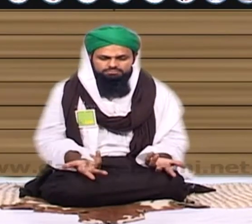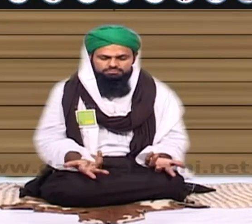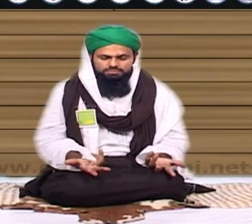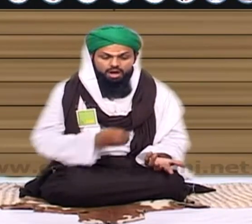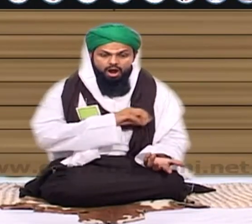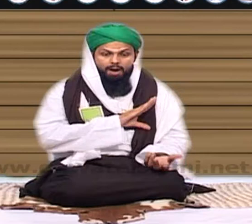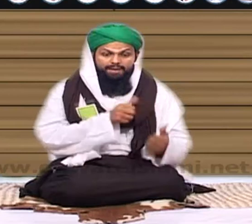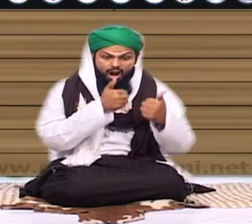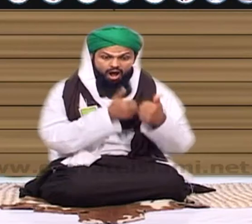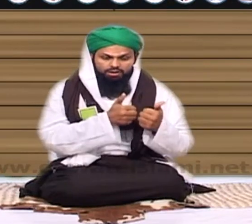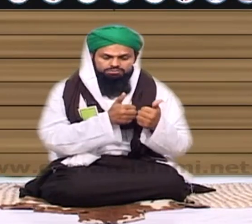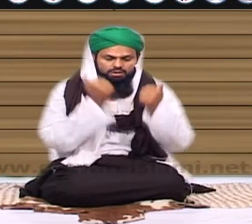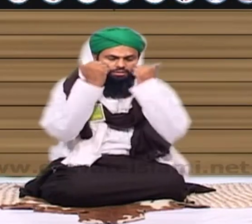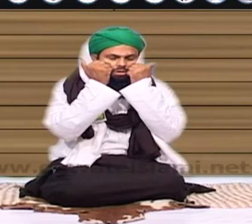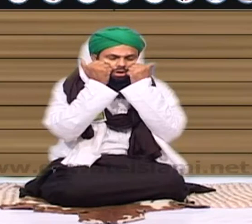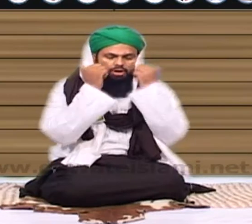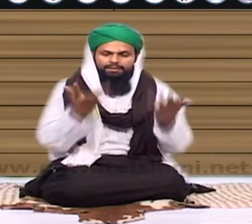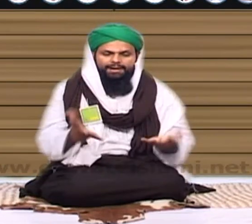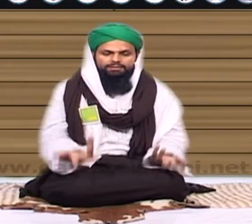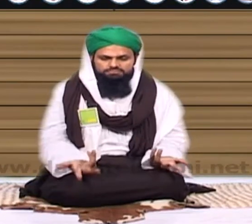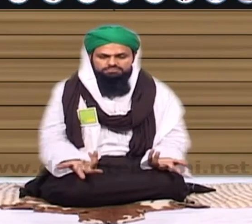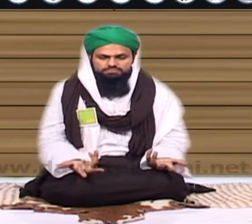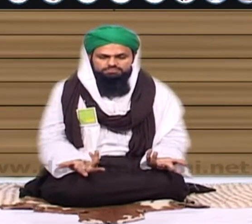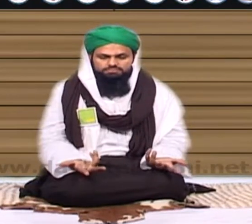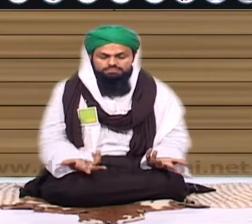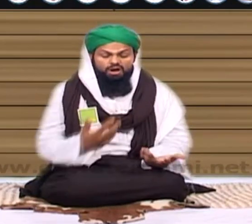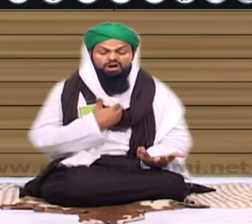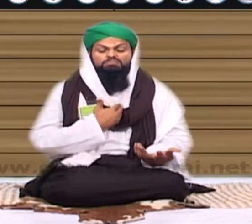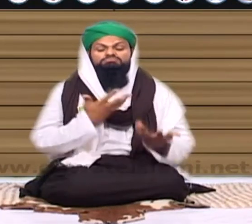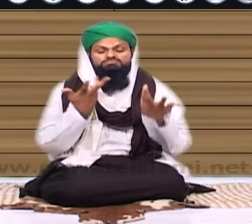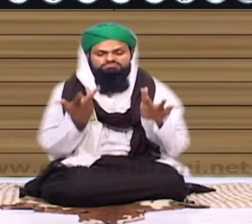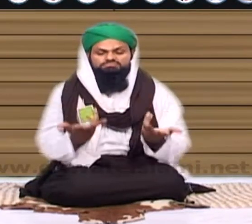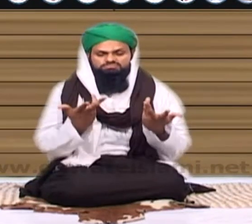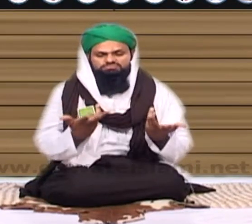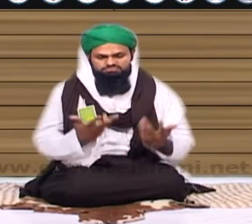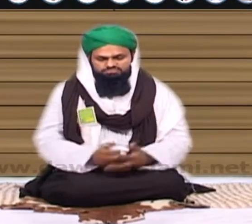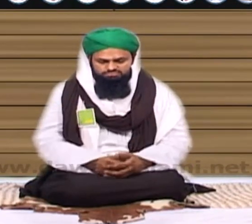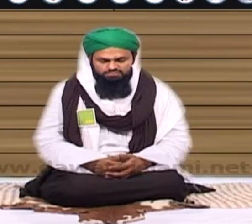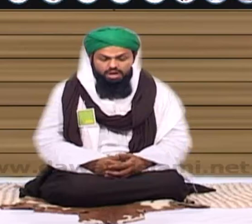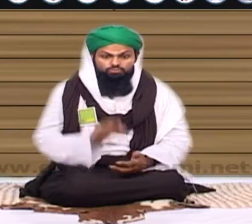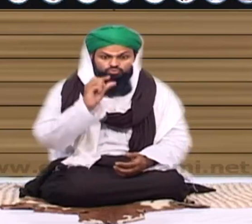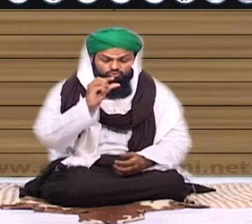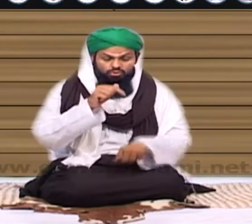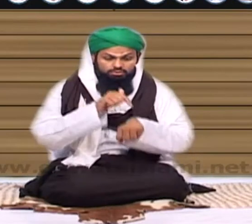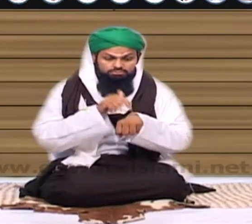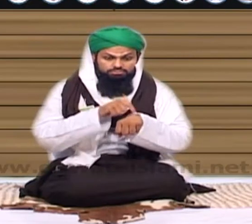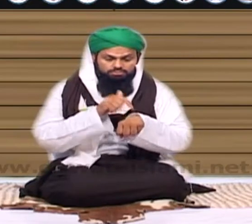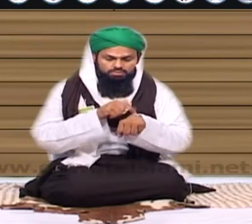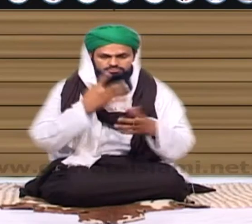ہمارے ساتھ نہ ہوئی حسن عمل کی چھندک ہمارے ساتھ نہ ہوئی یا تھوڑی